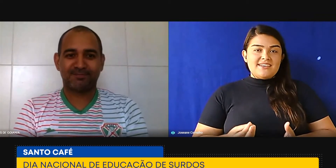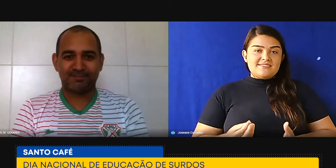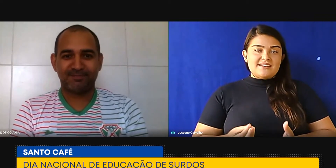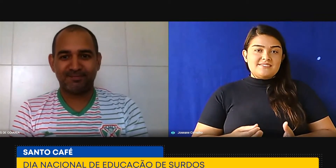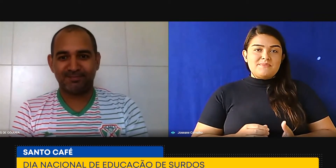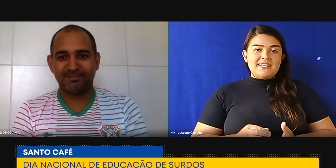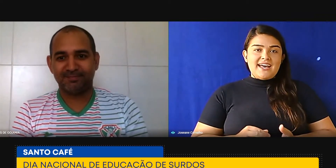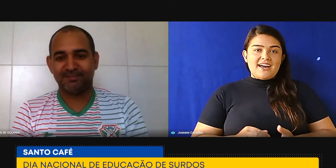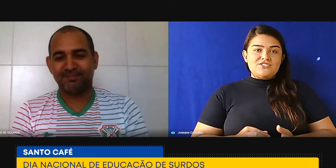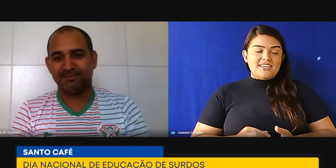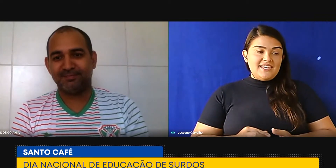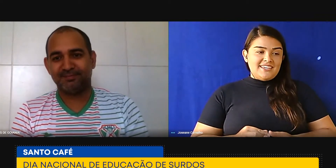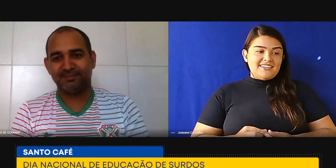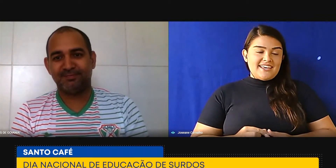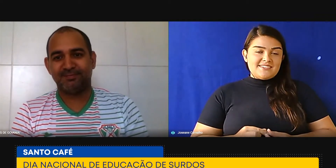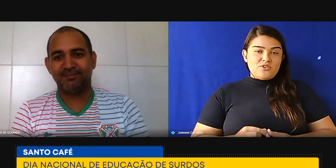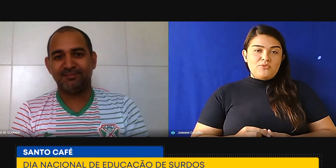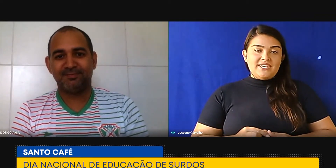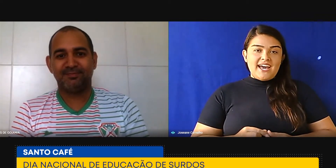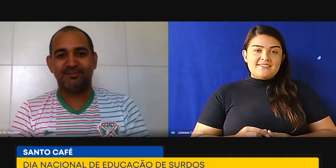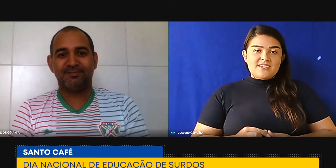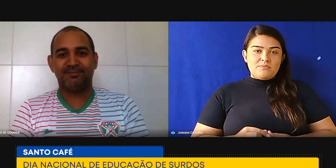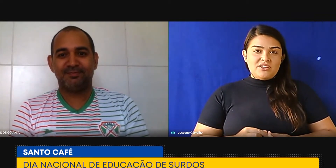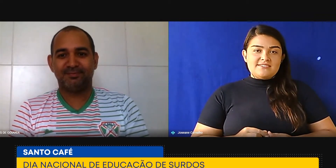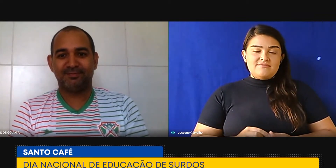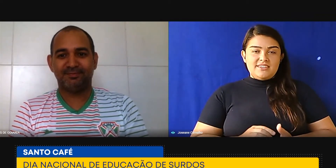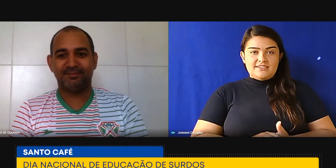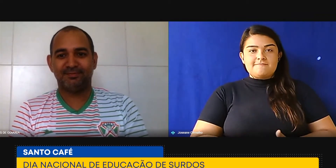essa acessibilidade, e essa comunicação para a nossa vida.